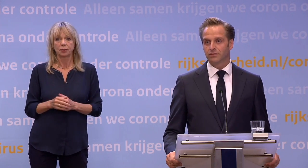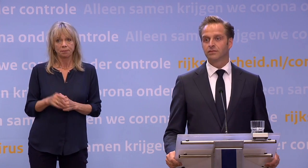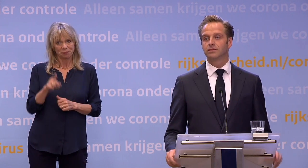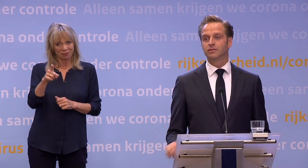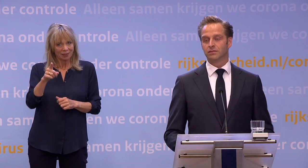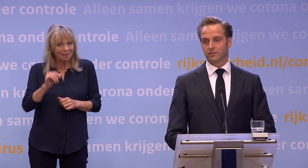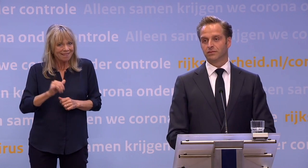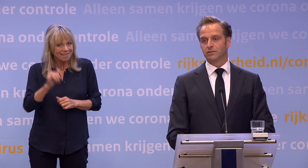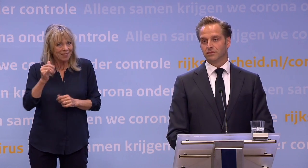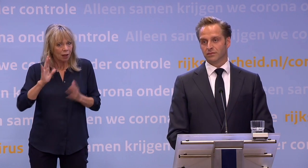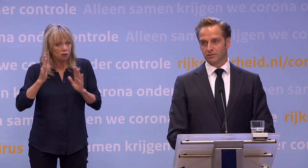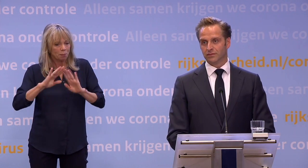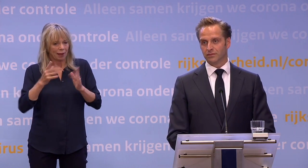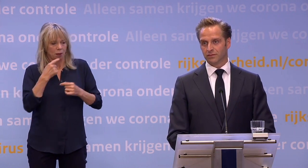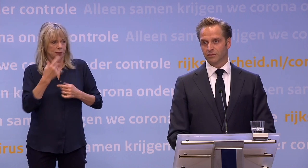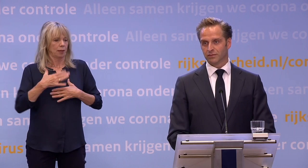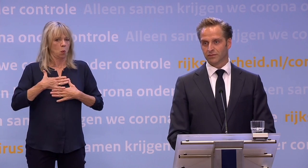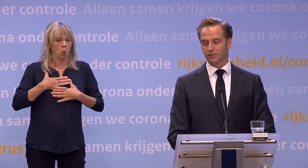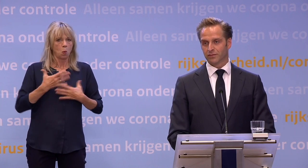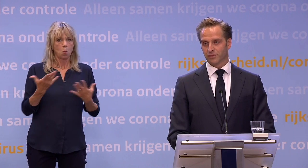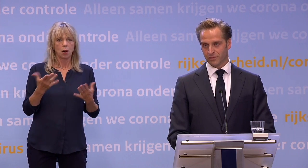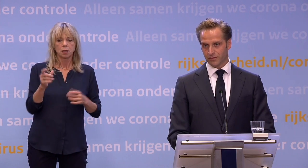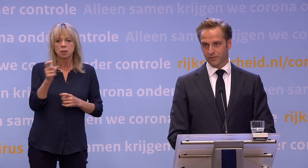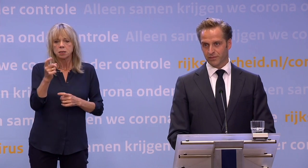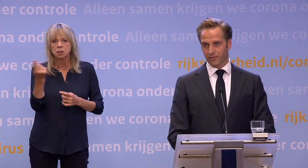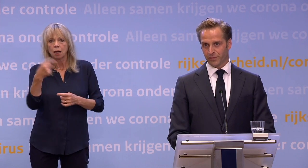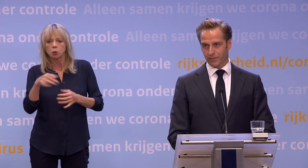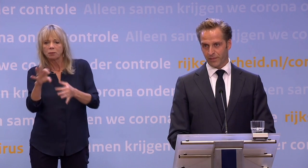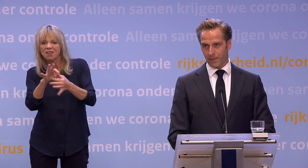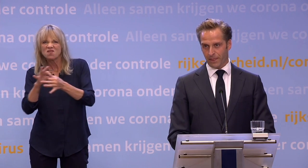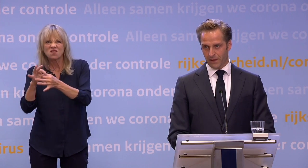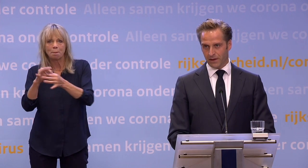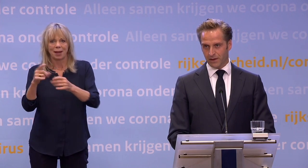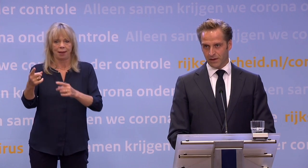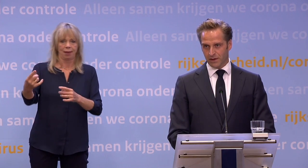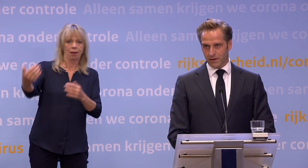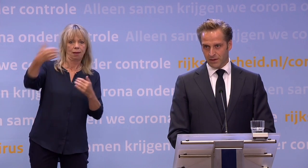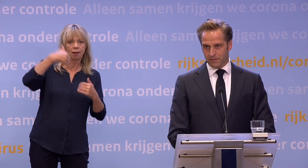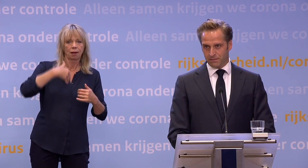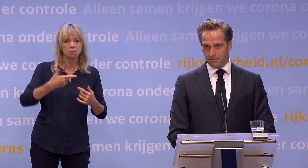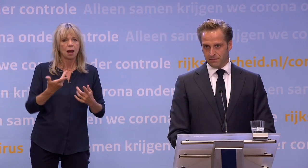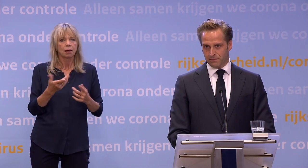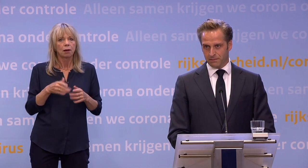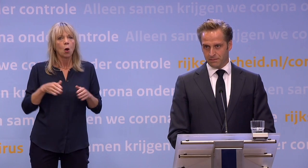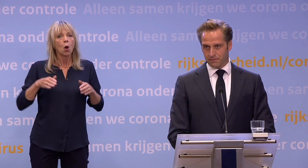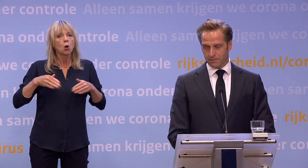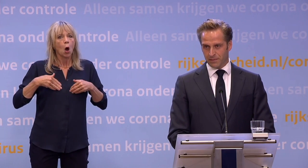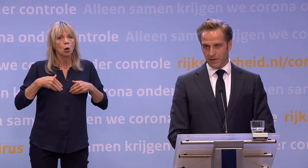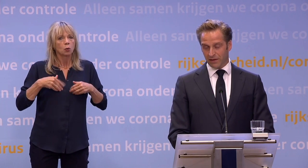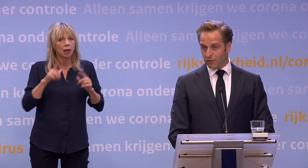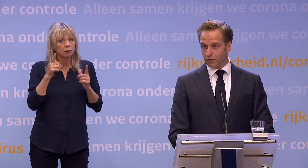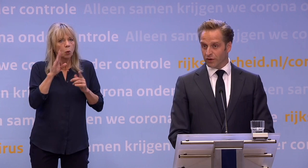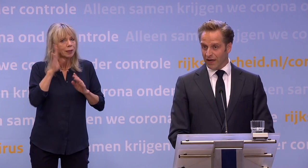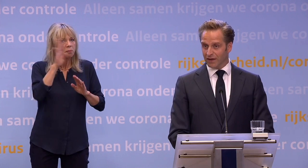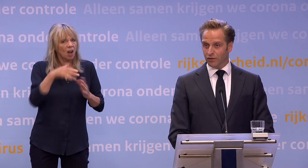oeh, dit gaat wel heel snel. Straks komen hele families langs en corona is nog niet op vakantie. Kan het niet meer stap voor stap?